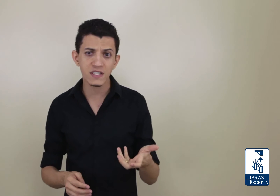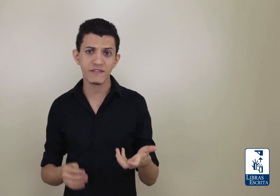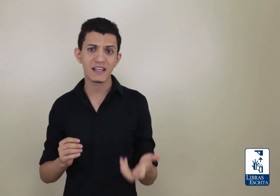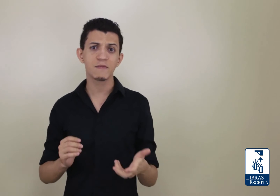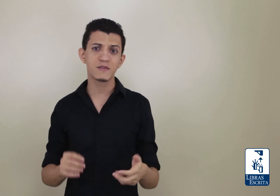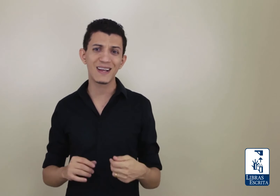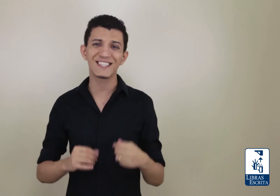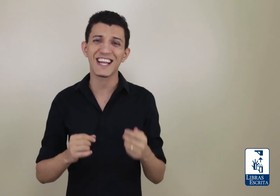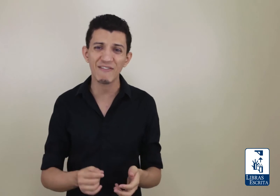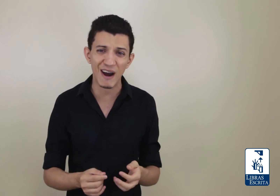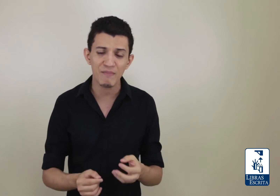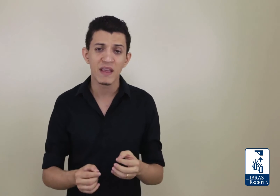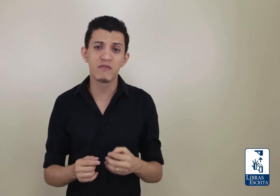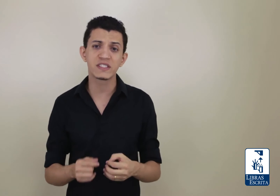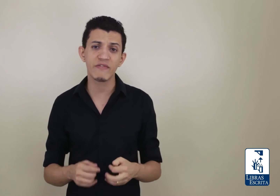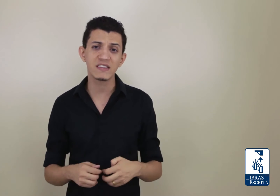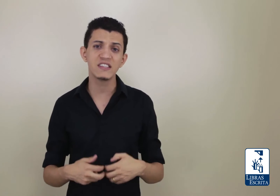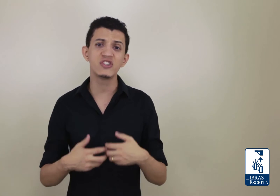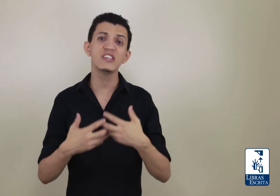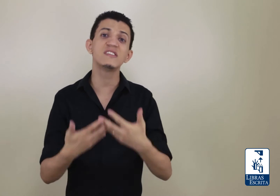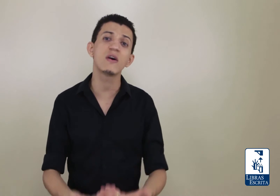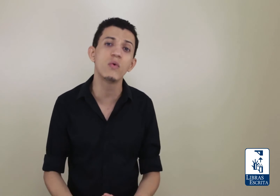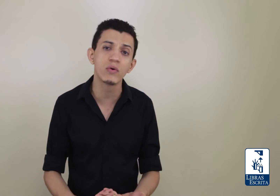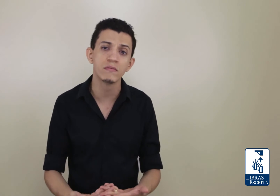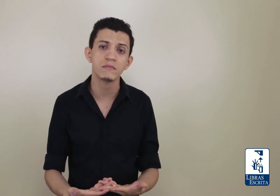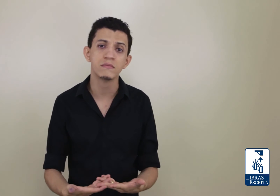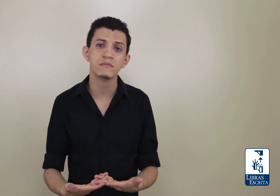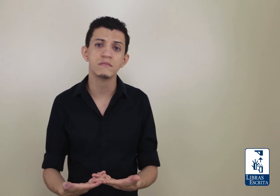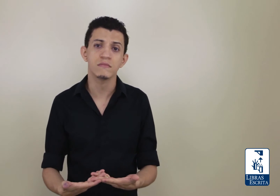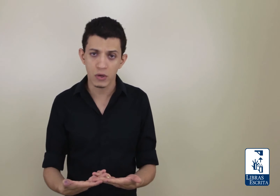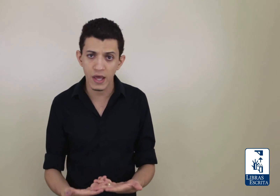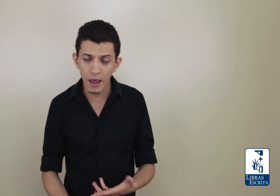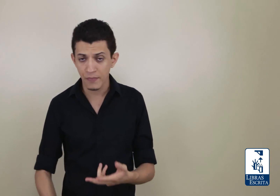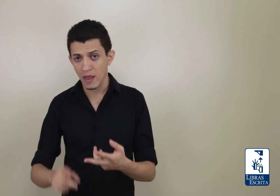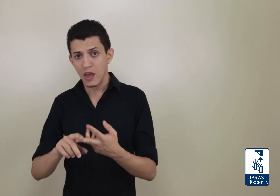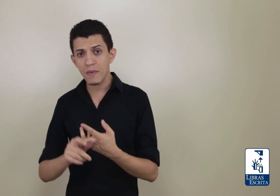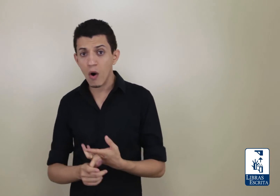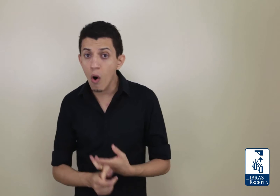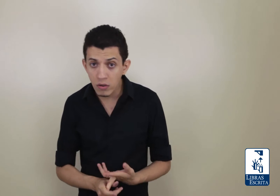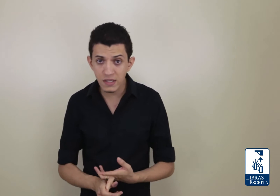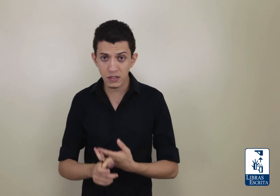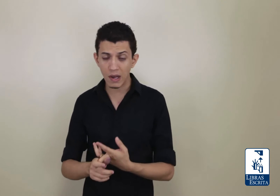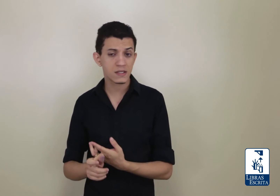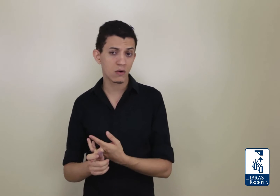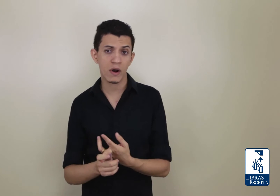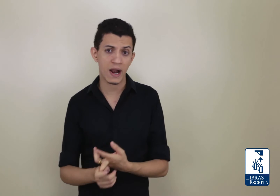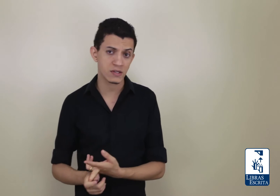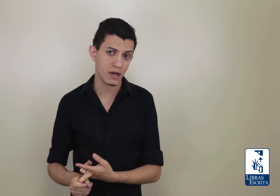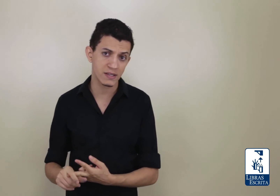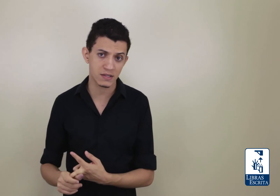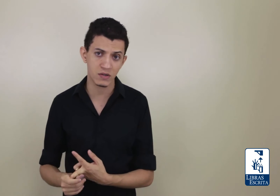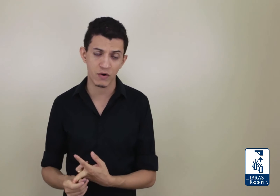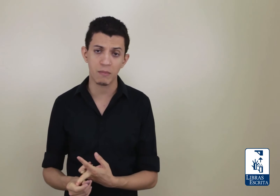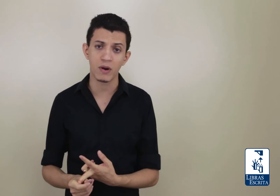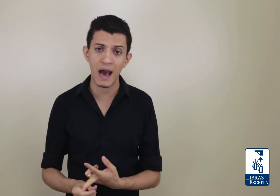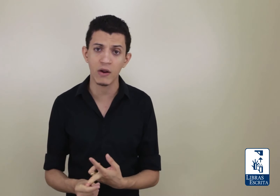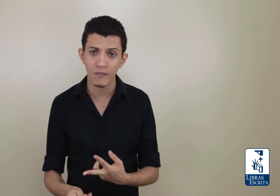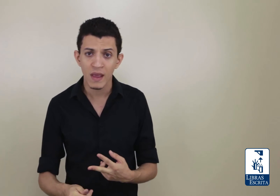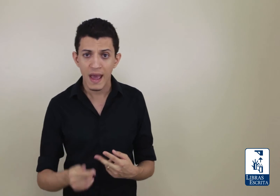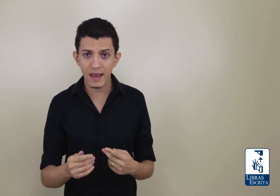você vai simplesmente travar. Você vai se sentir inseguro. Ok? E uma outra situação com relação à aquisição de vocabulário é